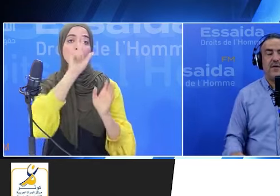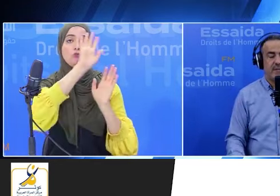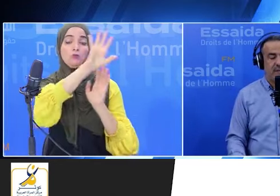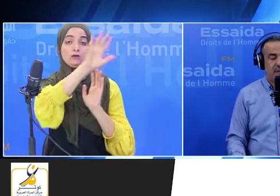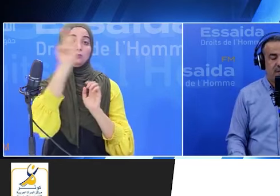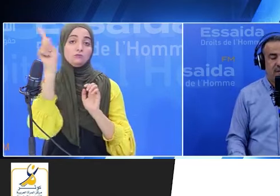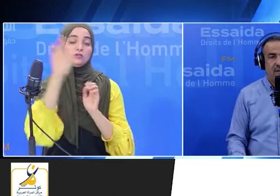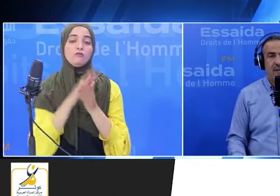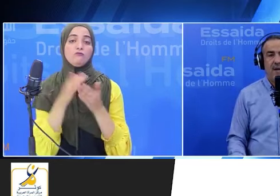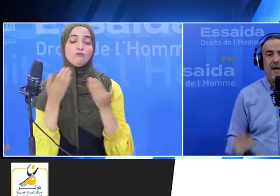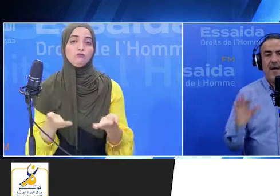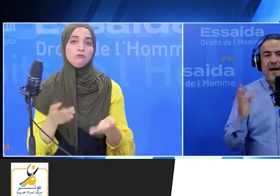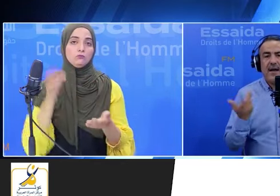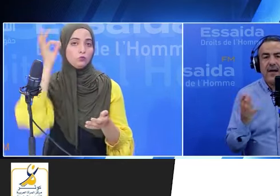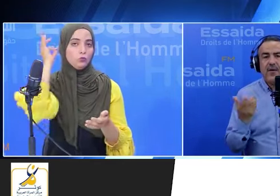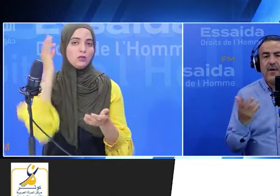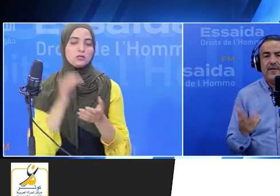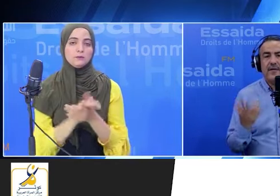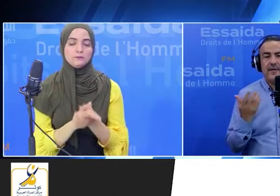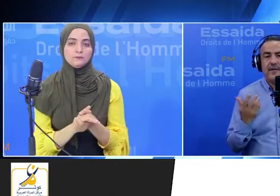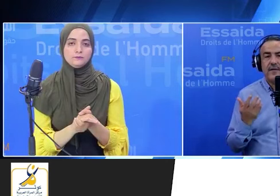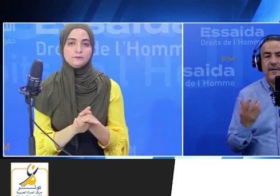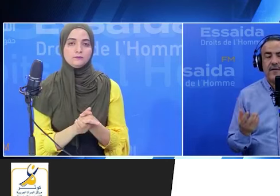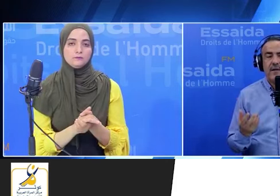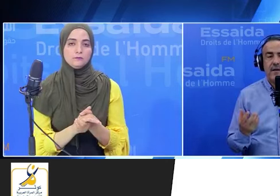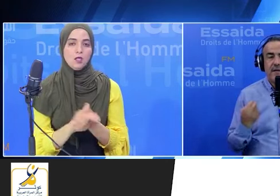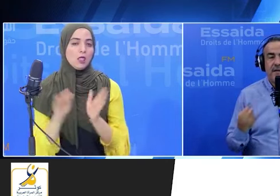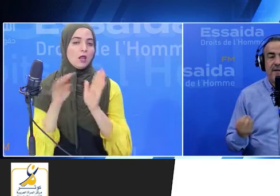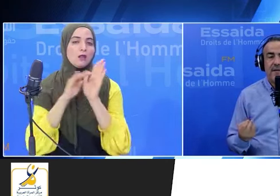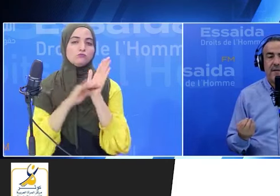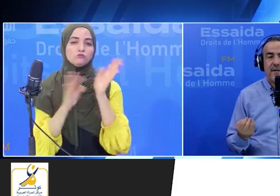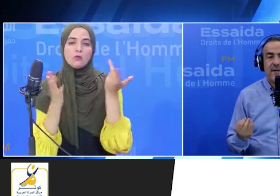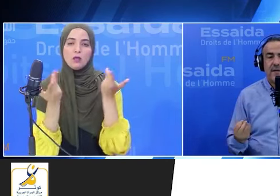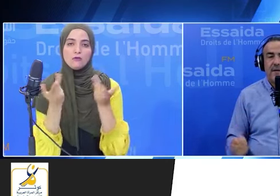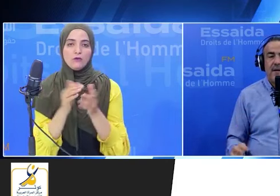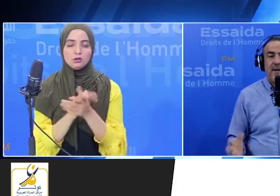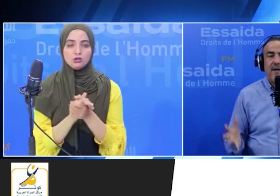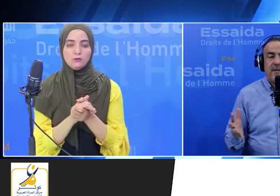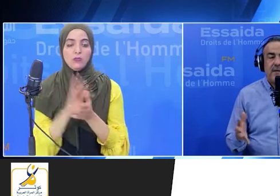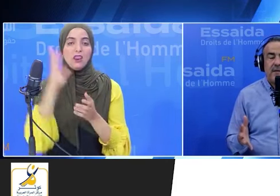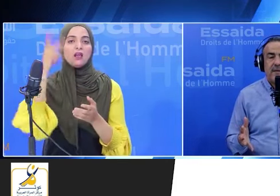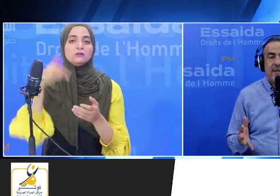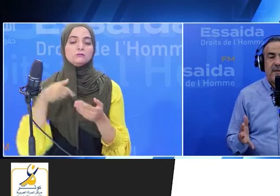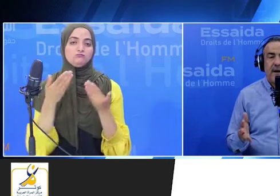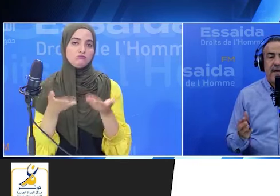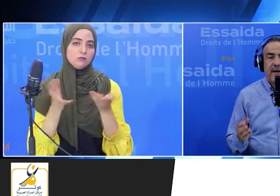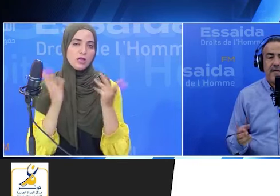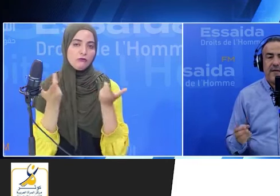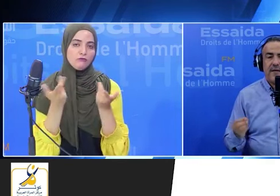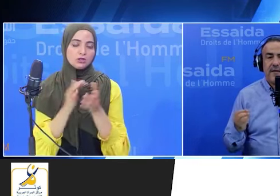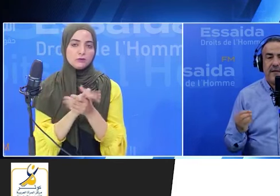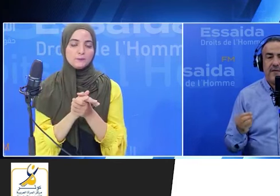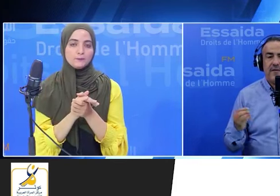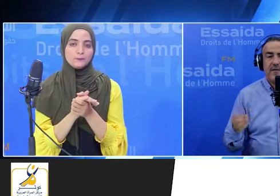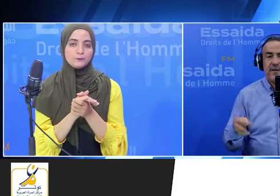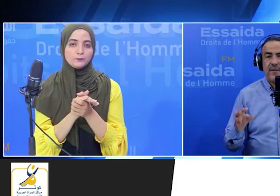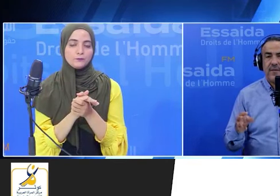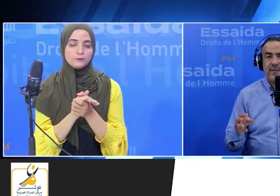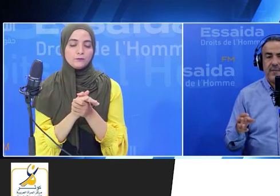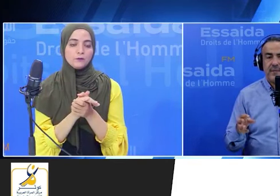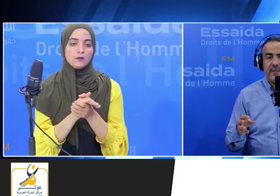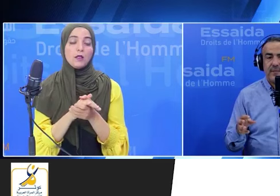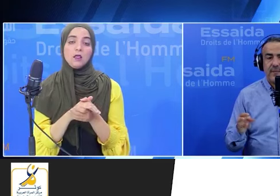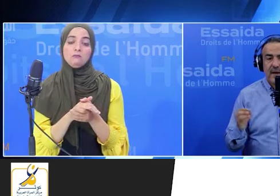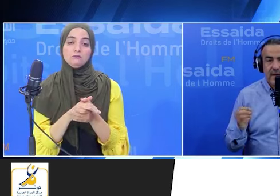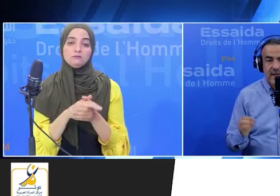الجمهورية على إنه هو أساس العدد هواي على أساس عدد السكن